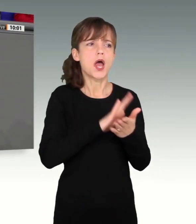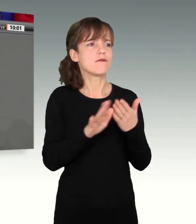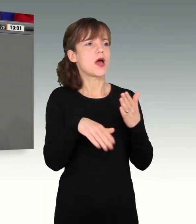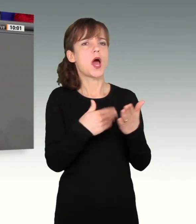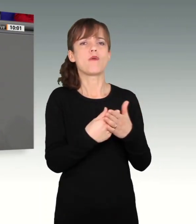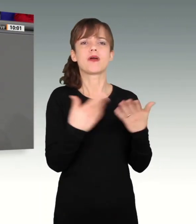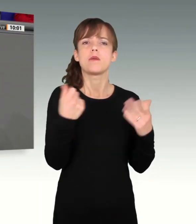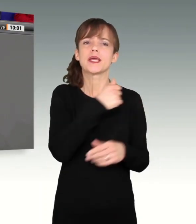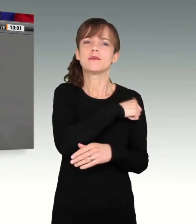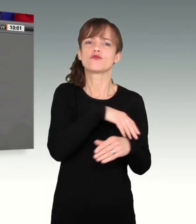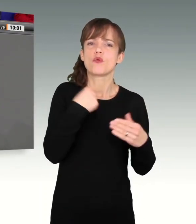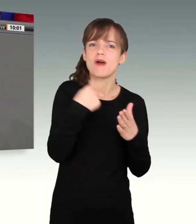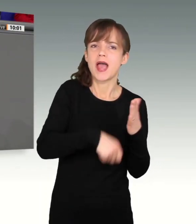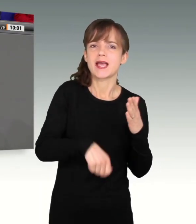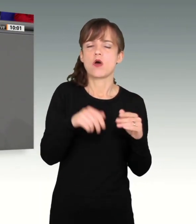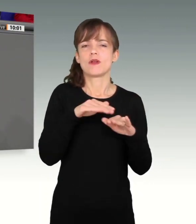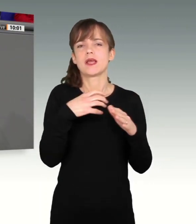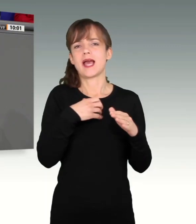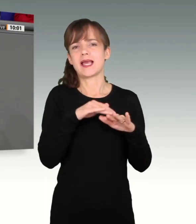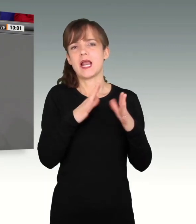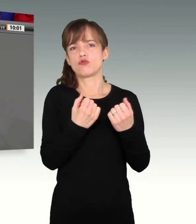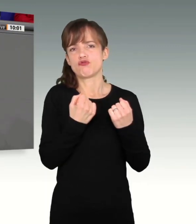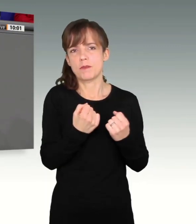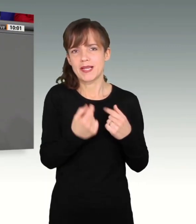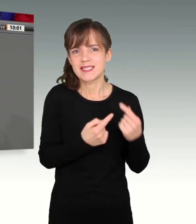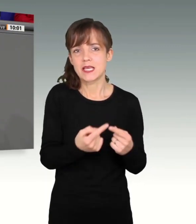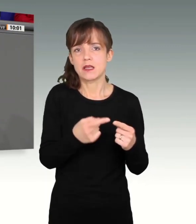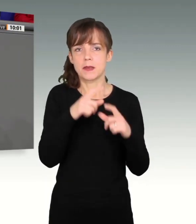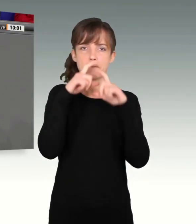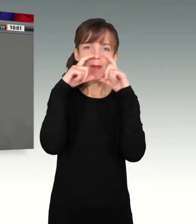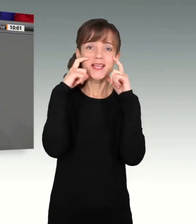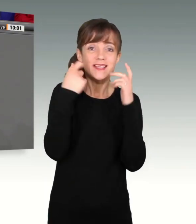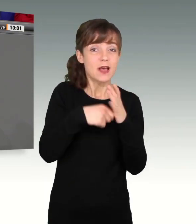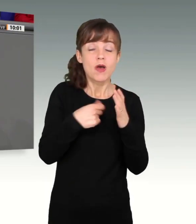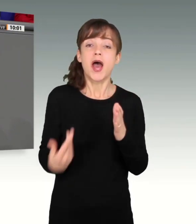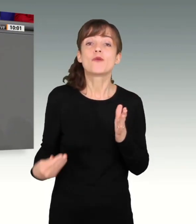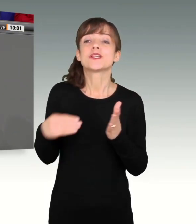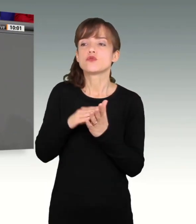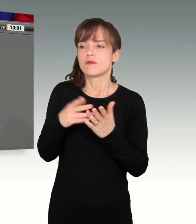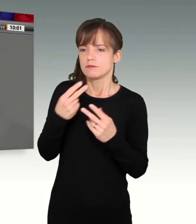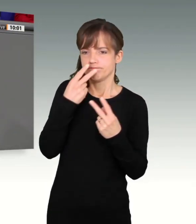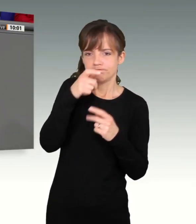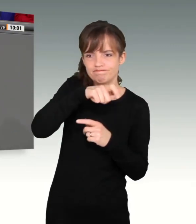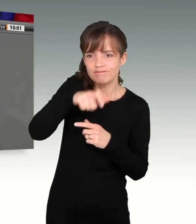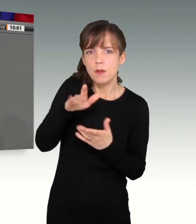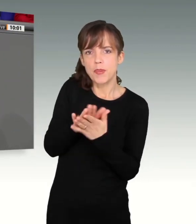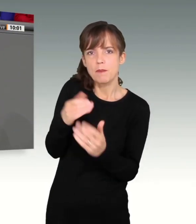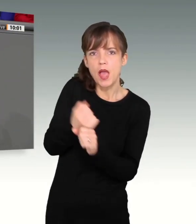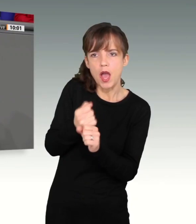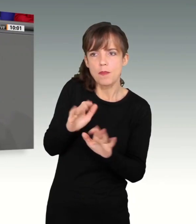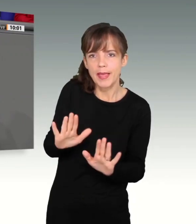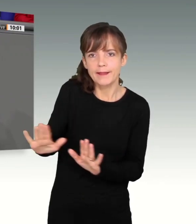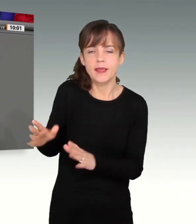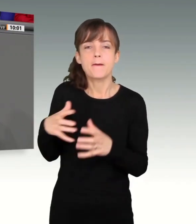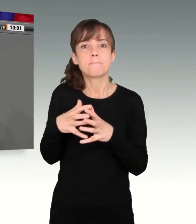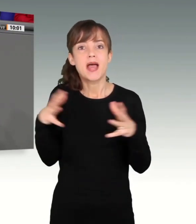Impfstoffe einkauft, Masken und so weiter mehr. Dazu gehört auch, dass man die Menschen in Beschäftigung hält, dass man Massenarbeitslosigkeit